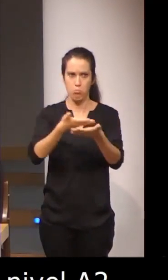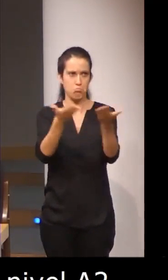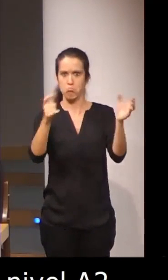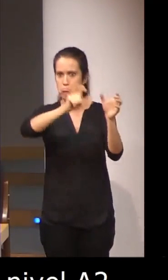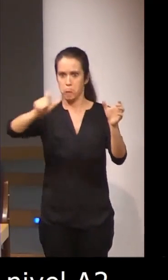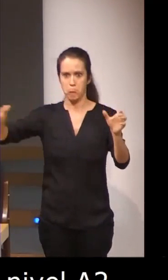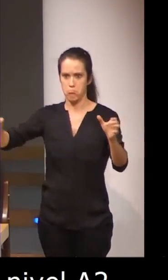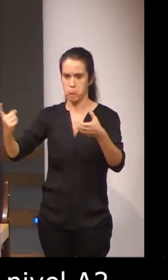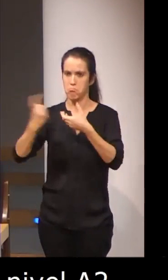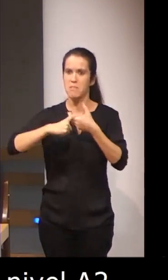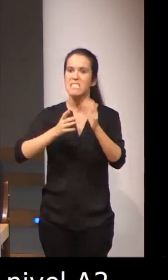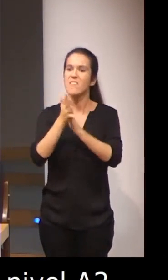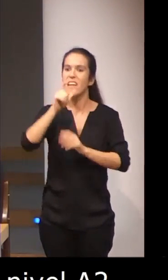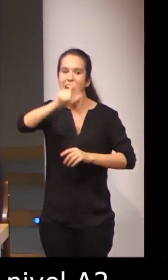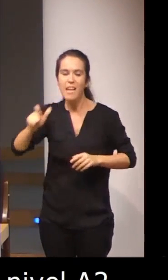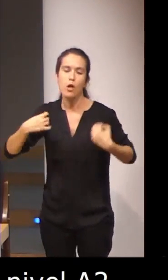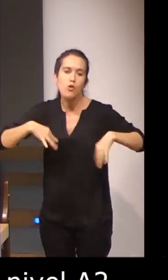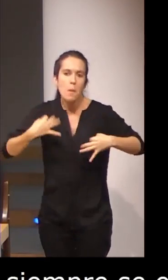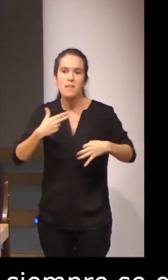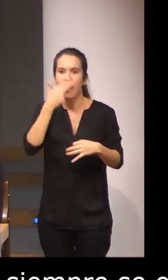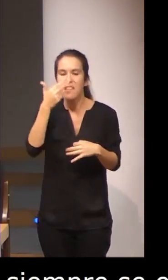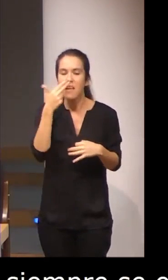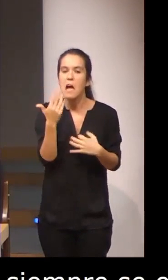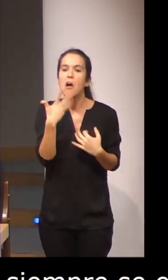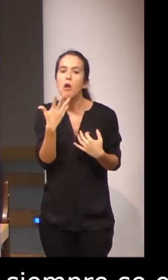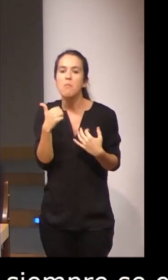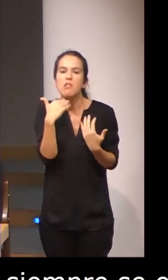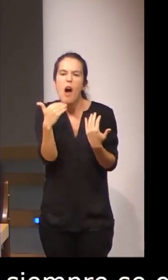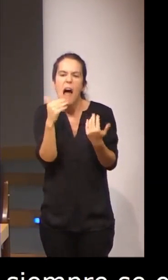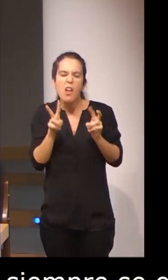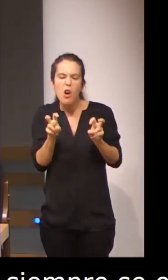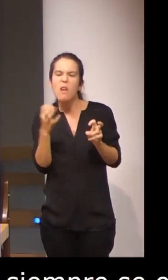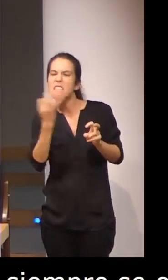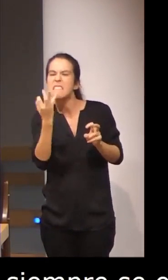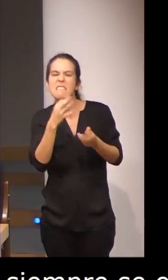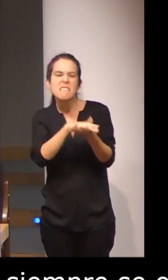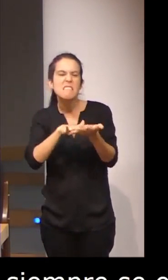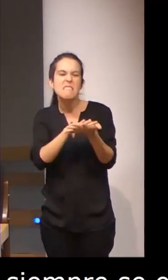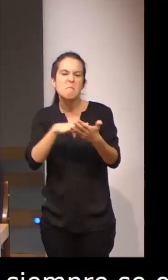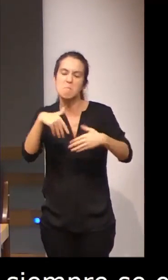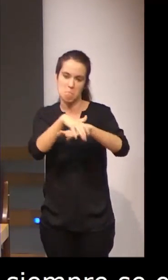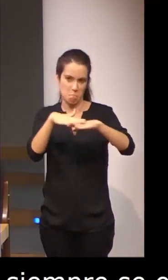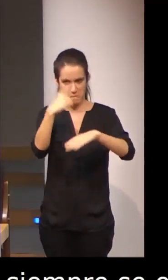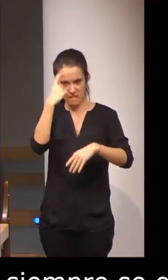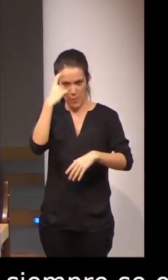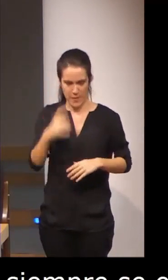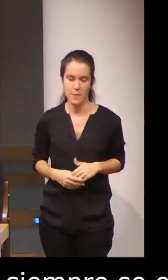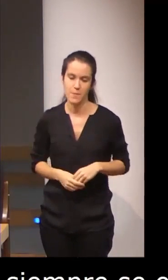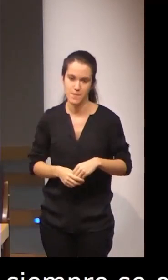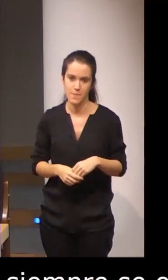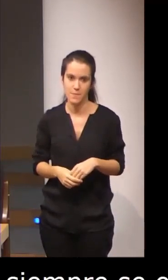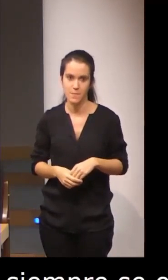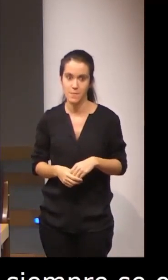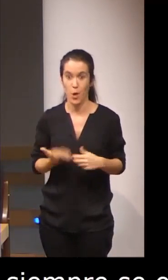a estos cursos son personas interesadas en tener un conocimiento básico de la lengua. Aún así, como se ve en el